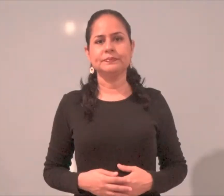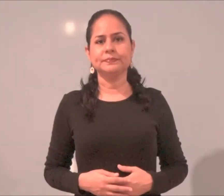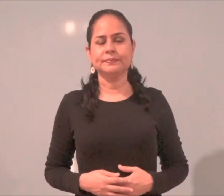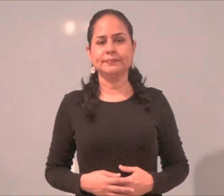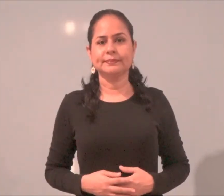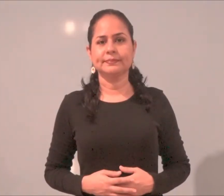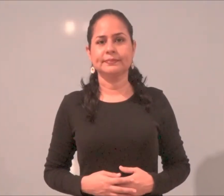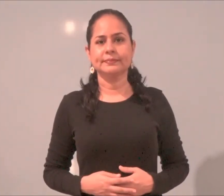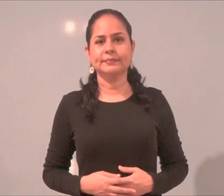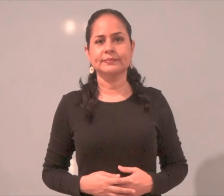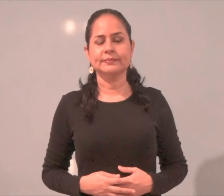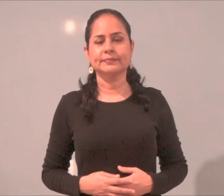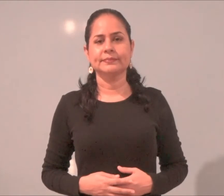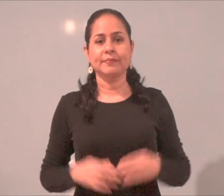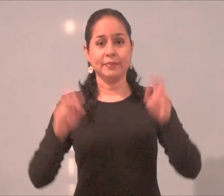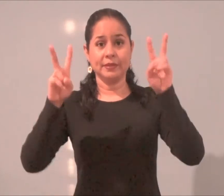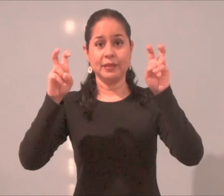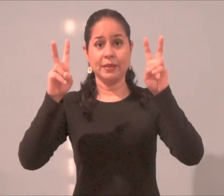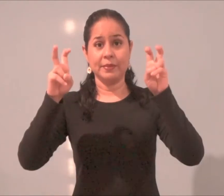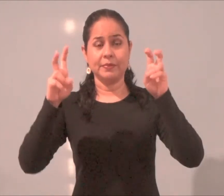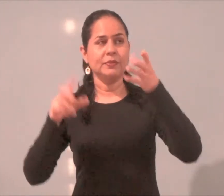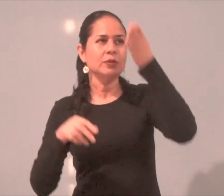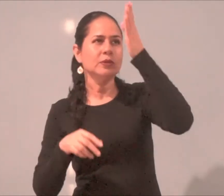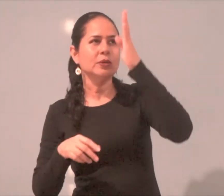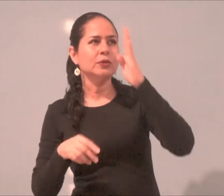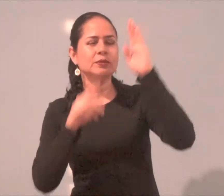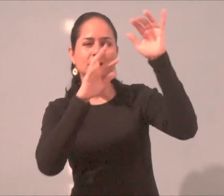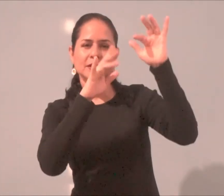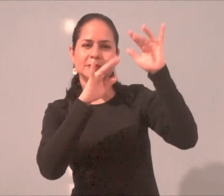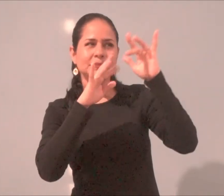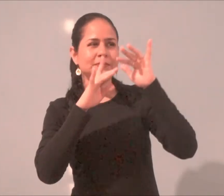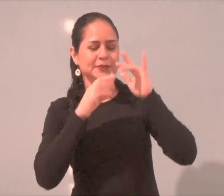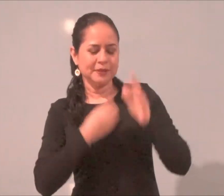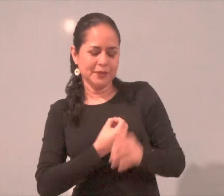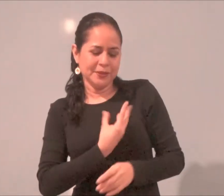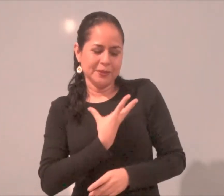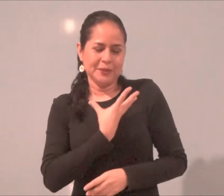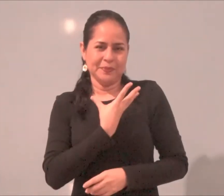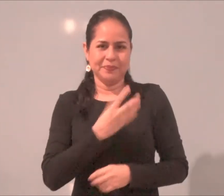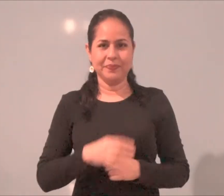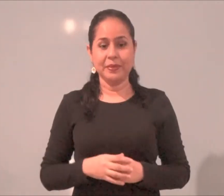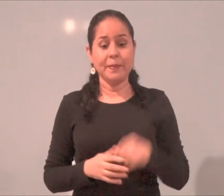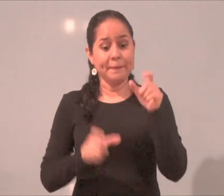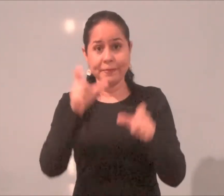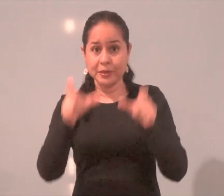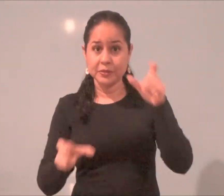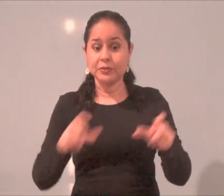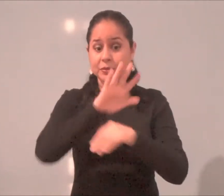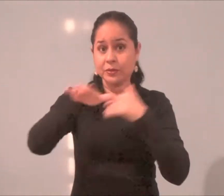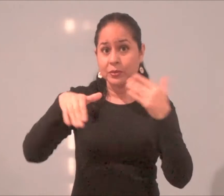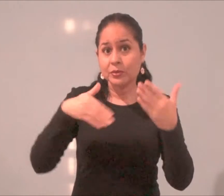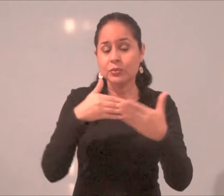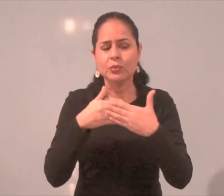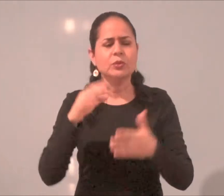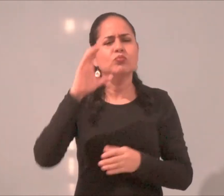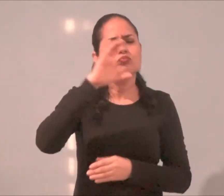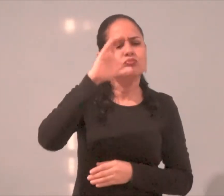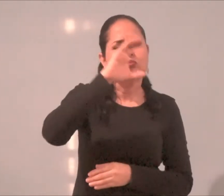Momento de espiritualidad Se pide a todos los participantes que busquen un espacio donde se sientan cómodos